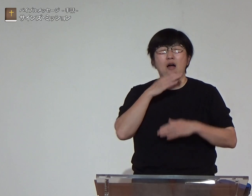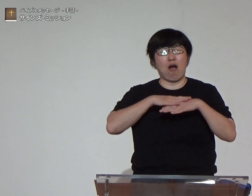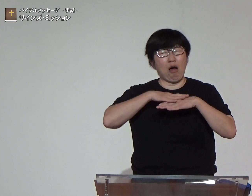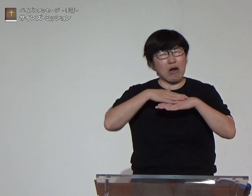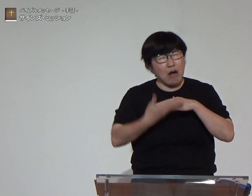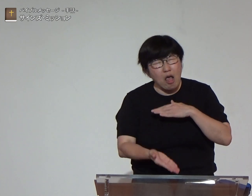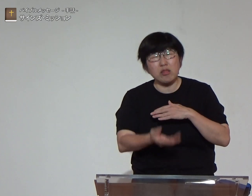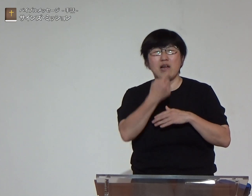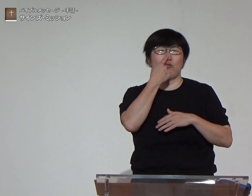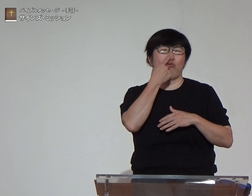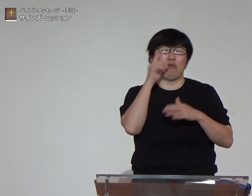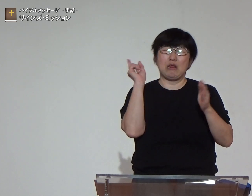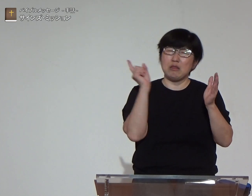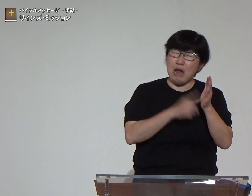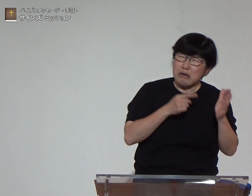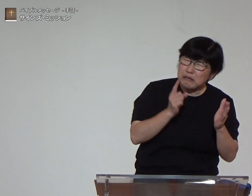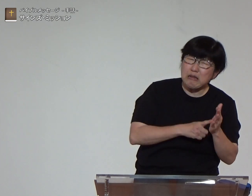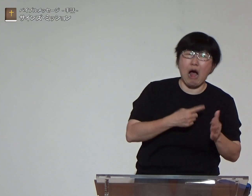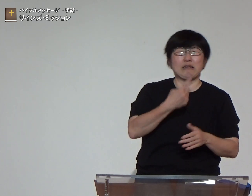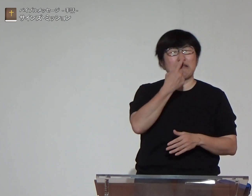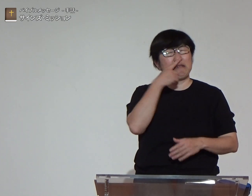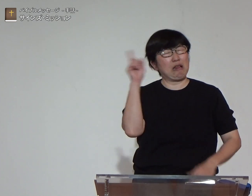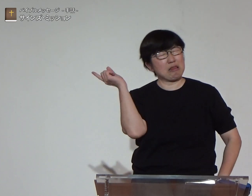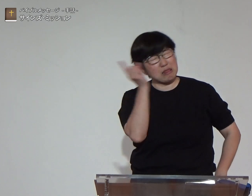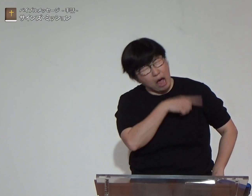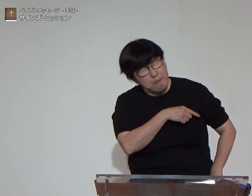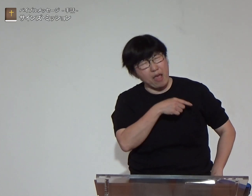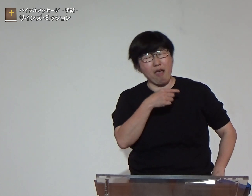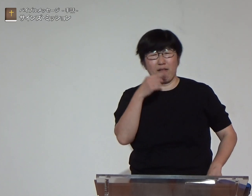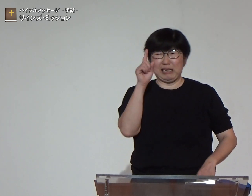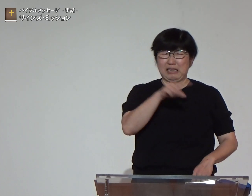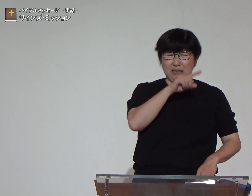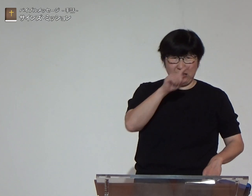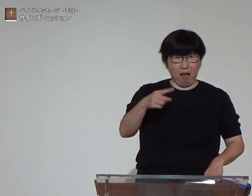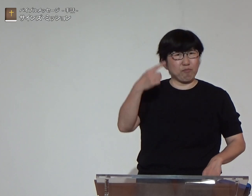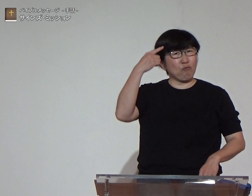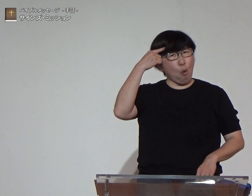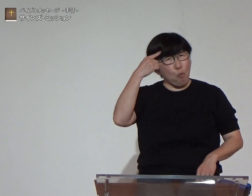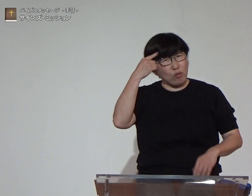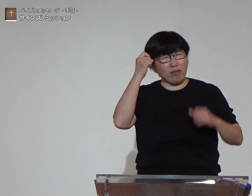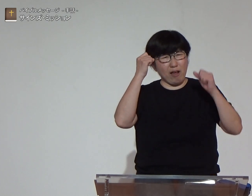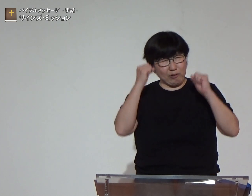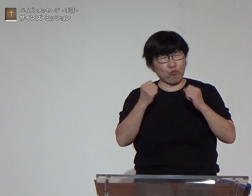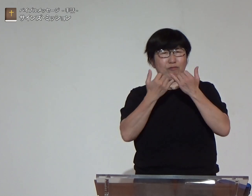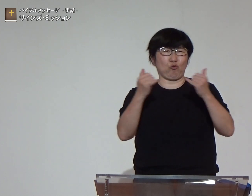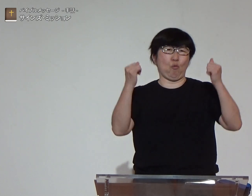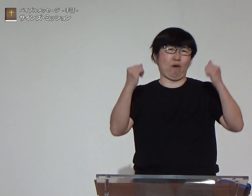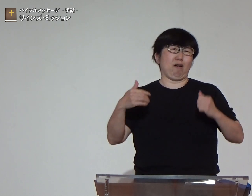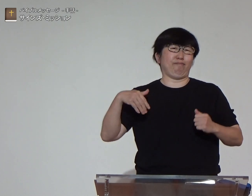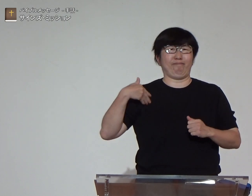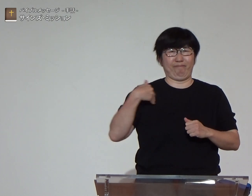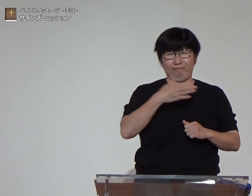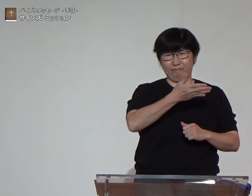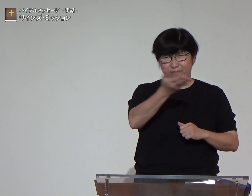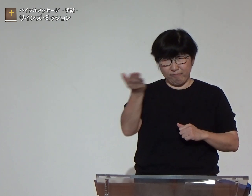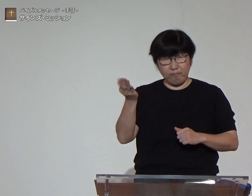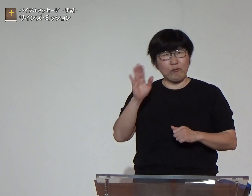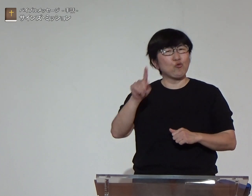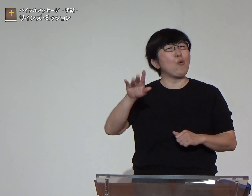自分には欠点がある足りないところがあるもうダメだと思っている人がいるかもしれません